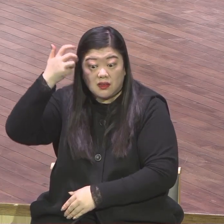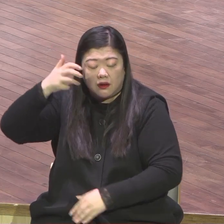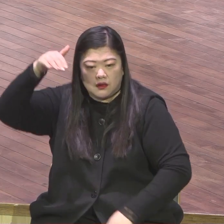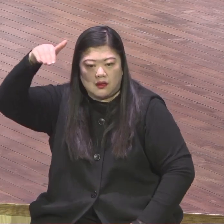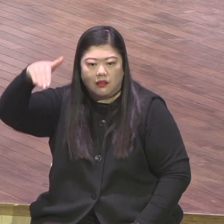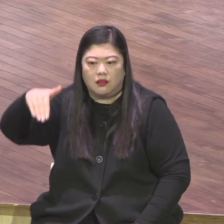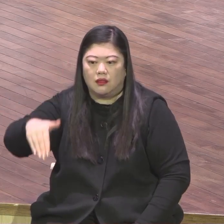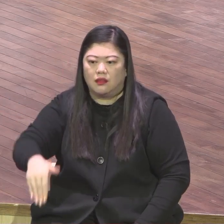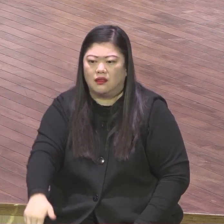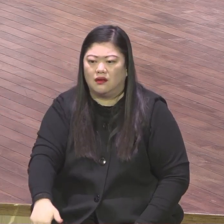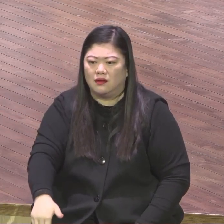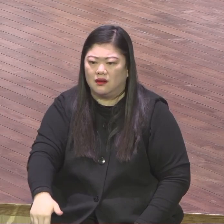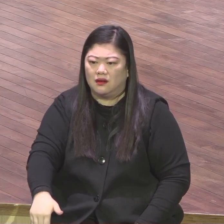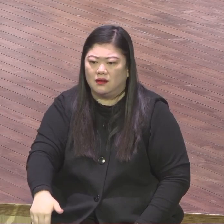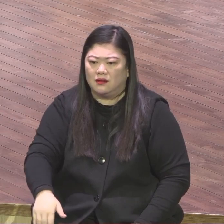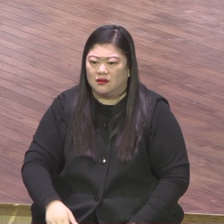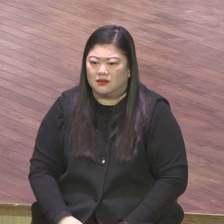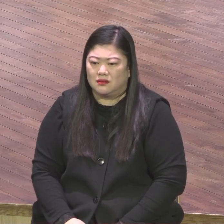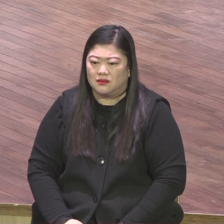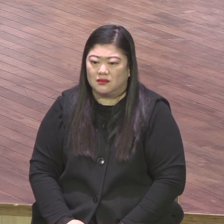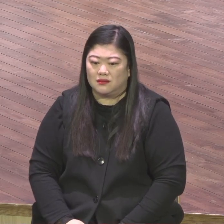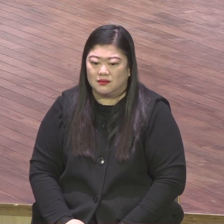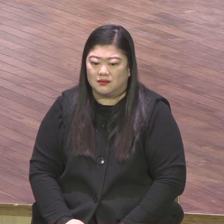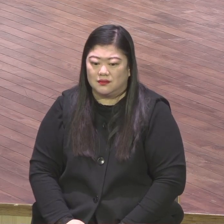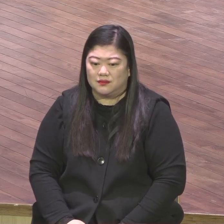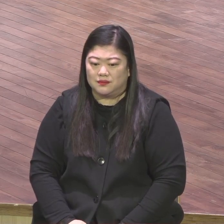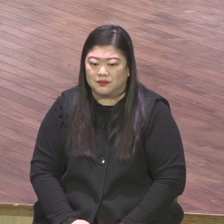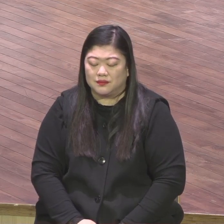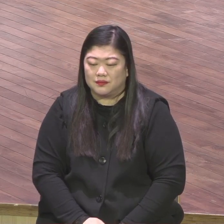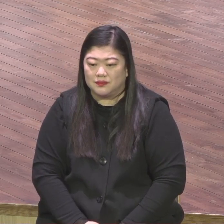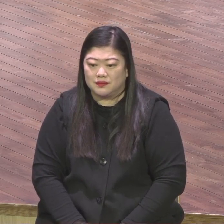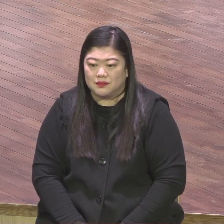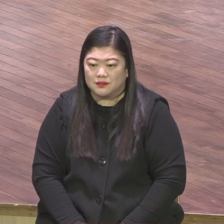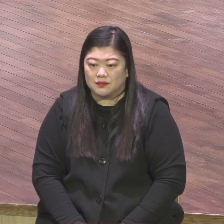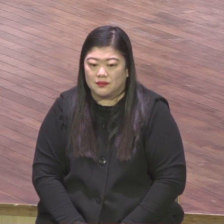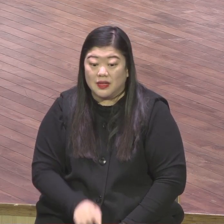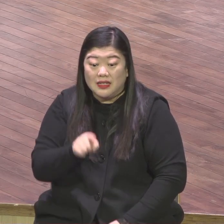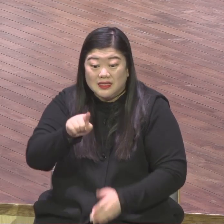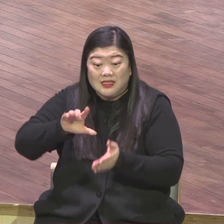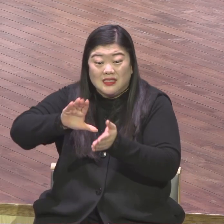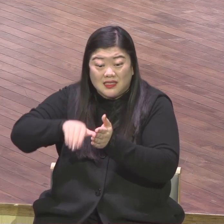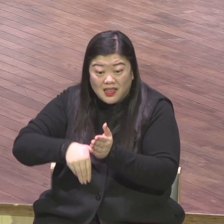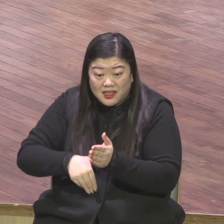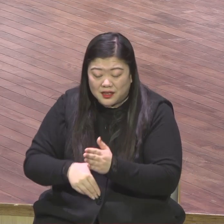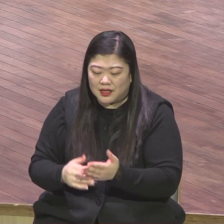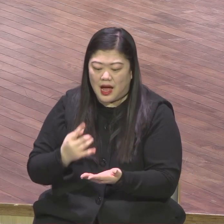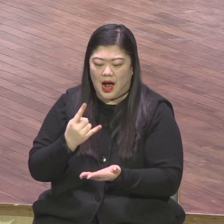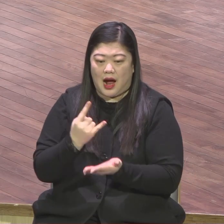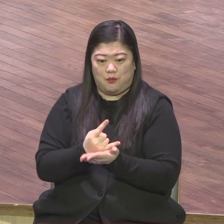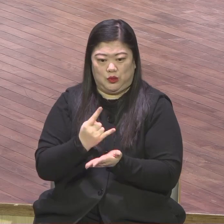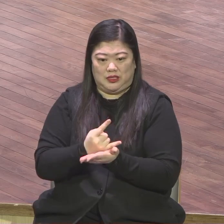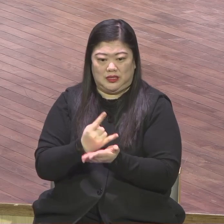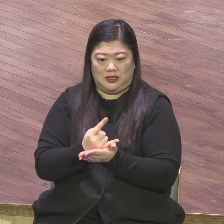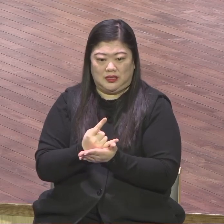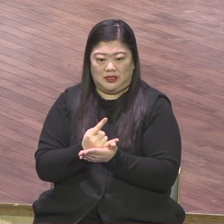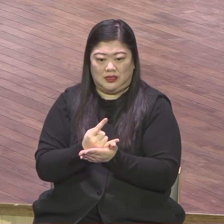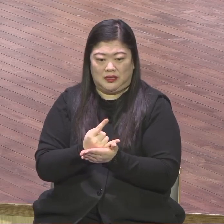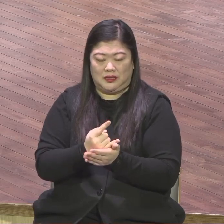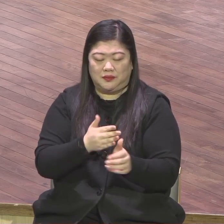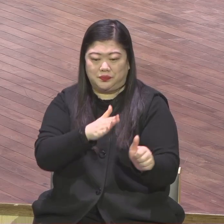이런 상황 속에서 암호스가 부르심을 받은 것입니다 암호스가 부르심을